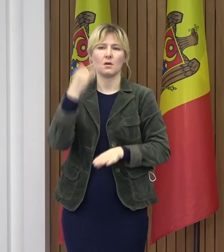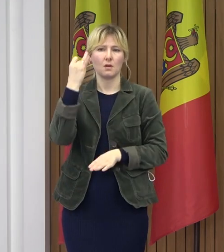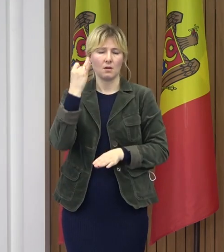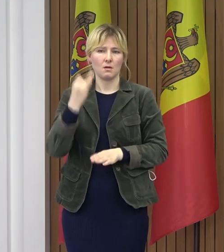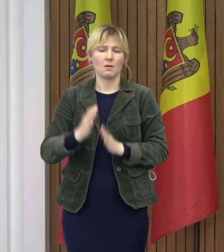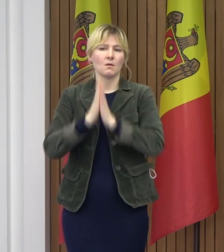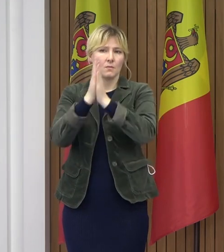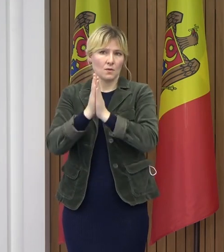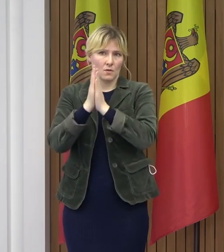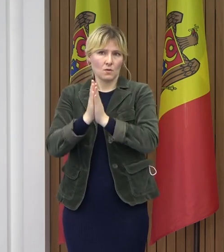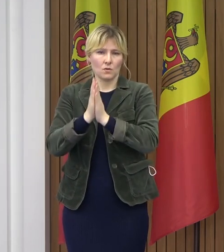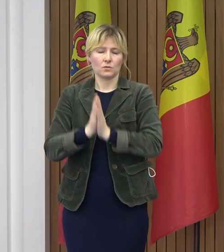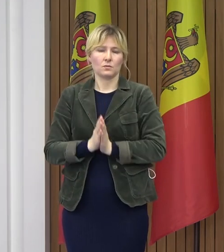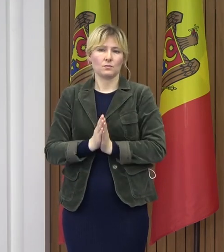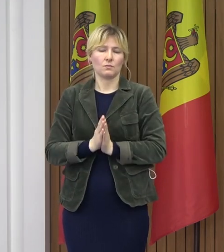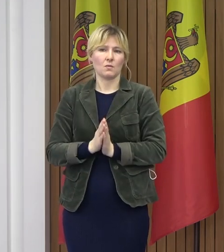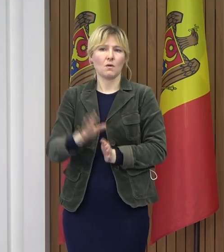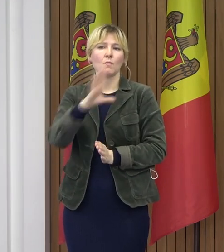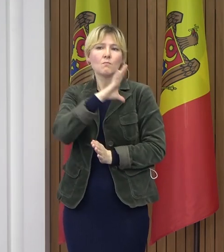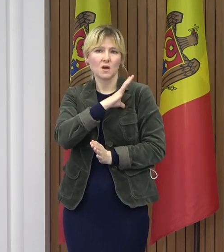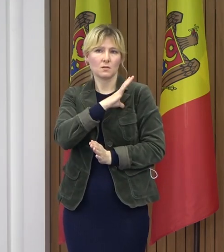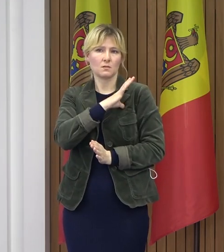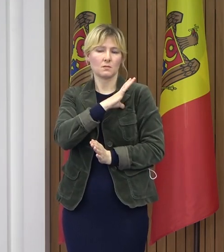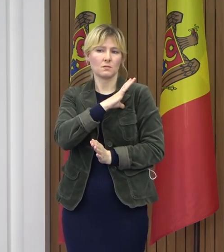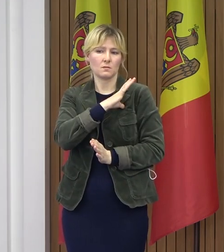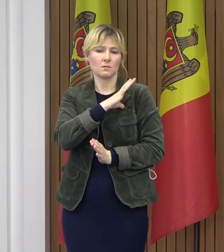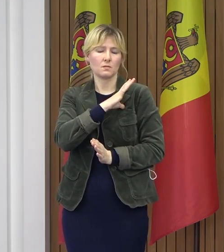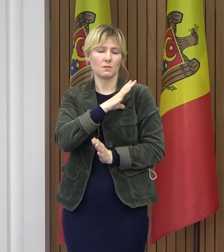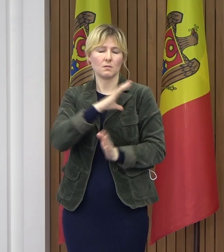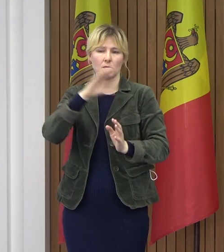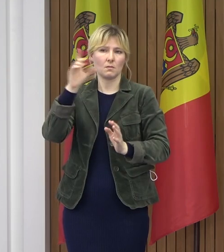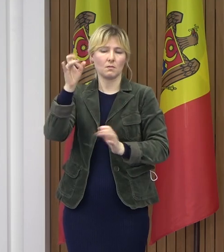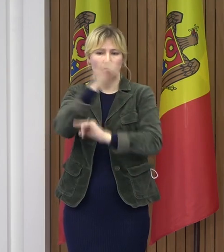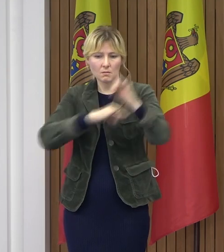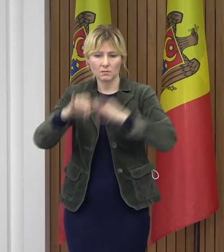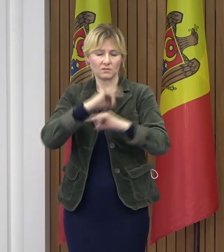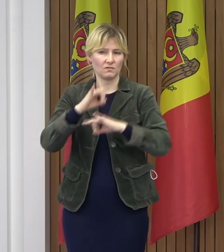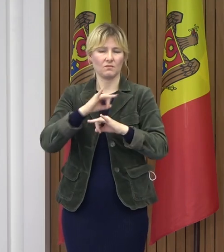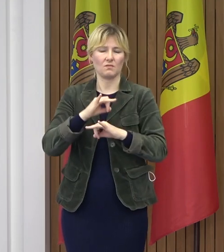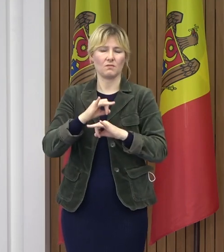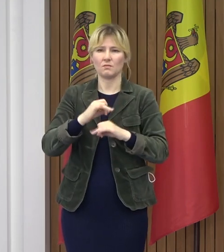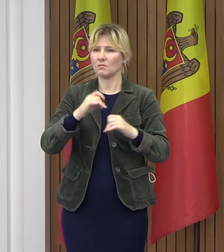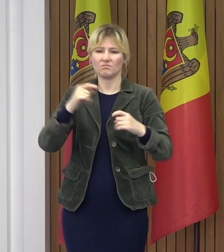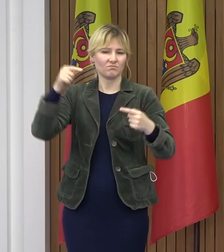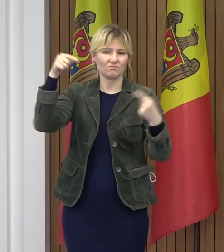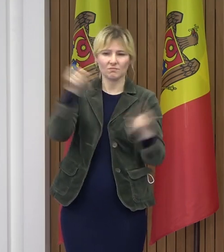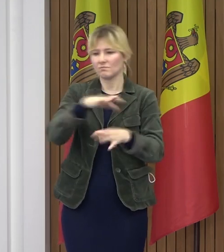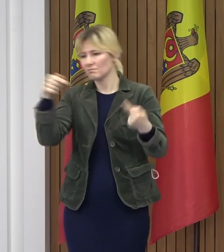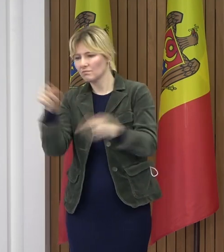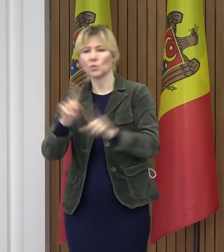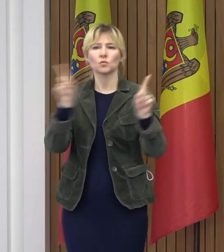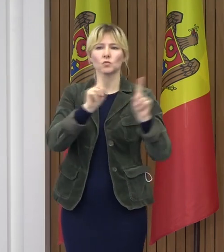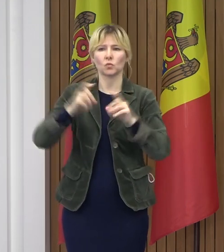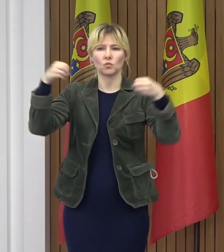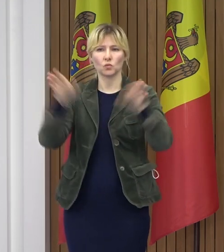Reiterăm, pentru că au fost unele neînțelegeri în ceea ce privește obligativitatea prezentării testului COVID, sau mai